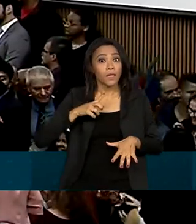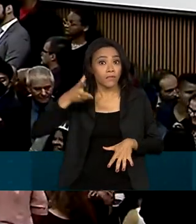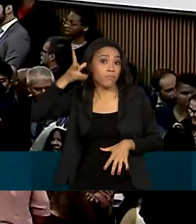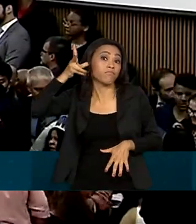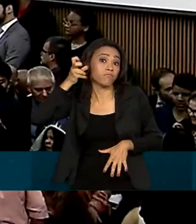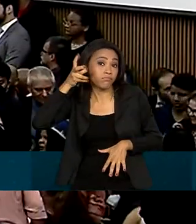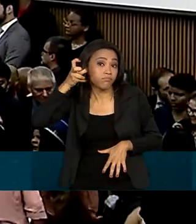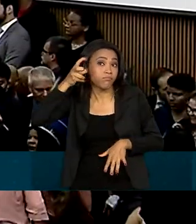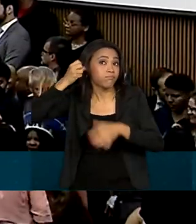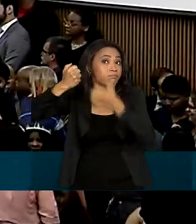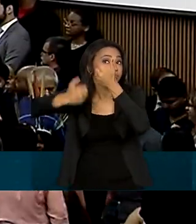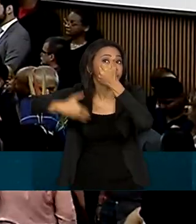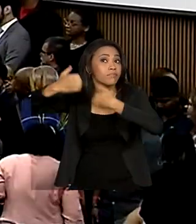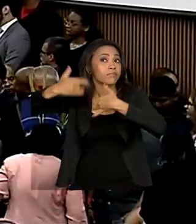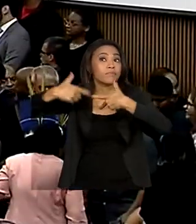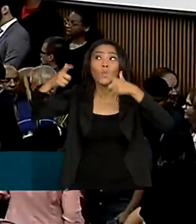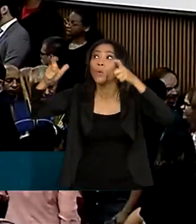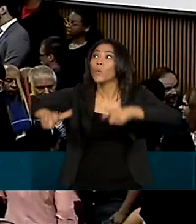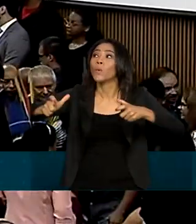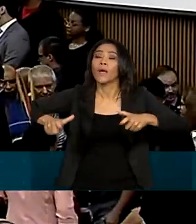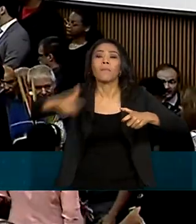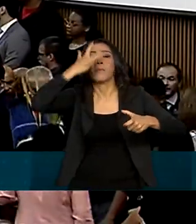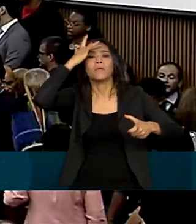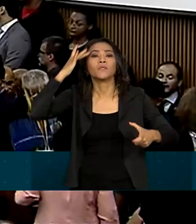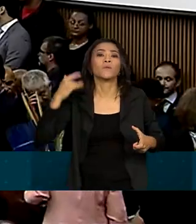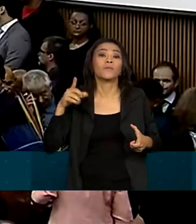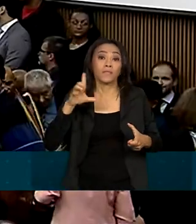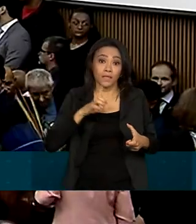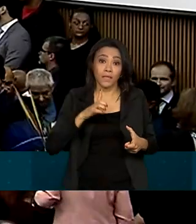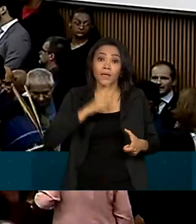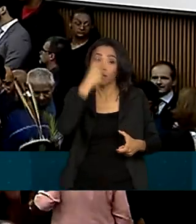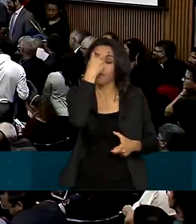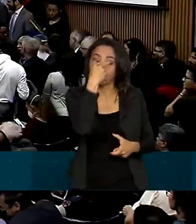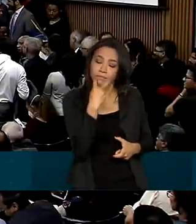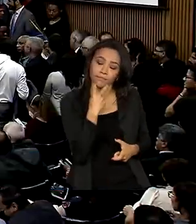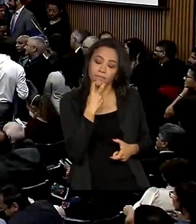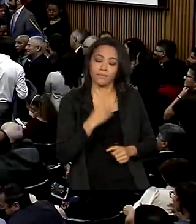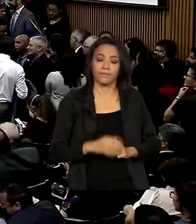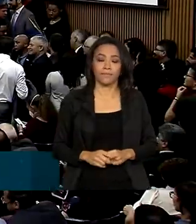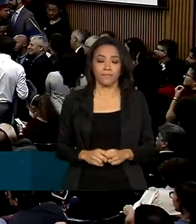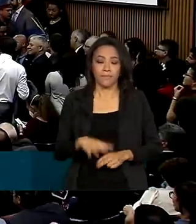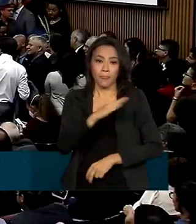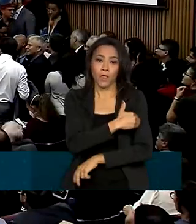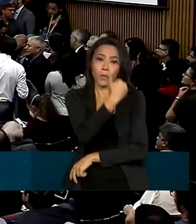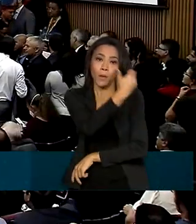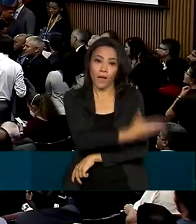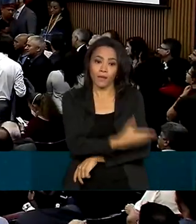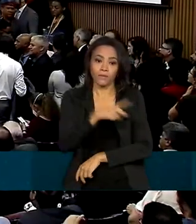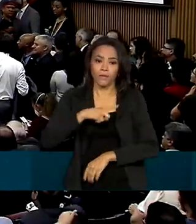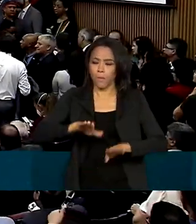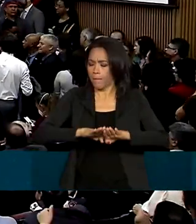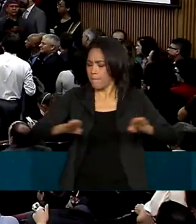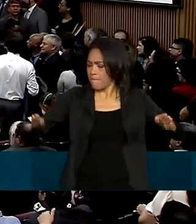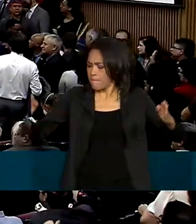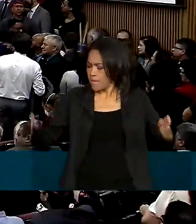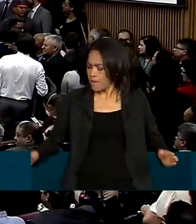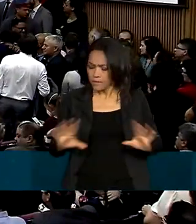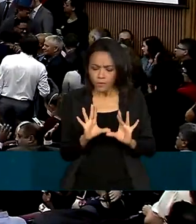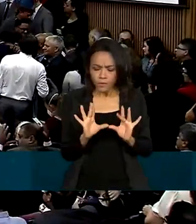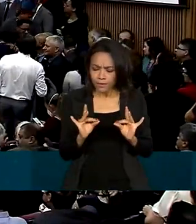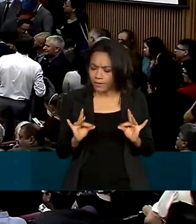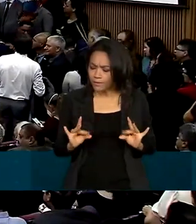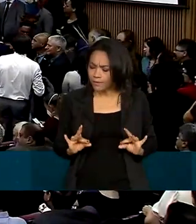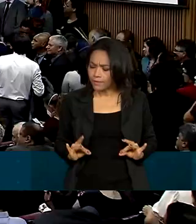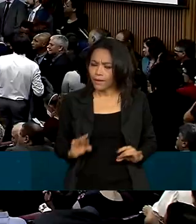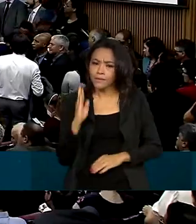audiodescrição do local do evento para pessoas com deficiência visual. Ao meu lado, há uma grande mesa com detalhes em madeira